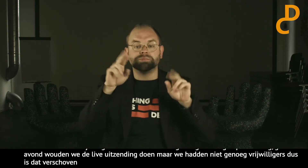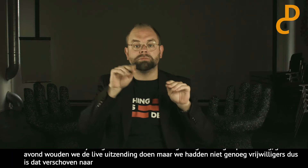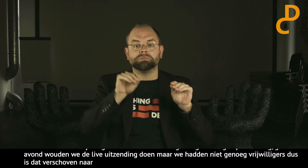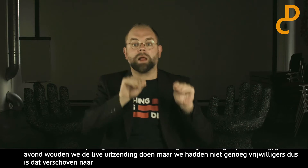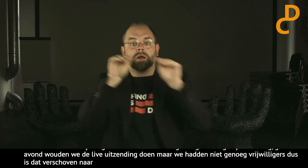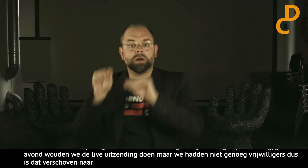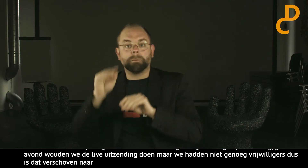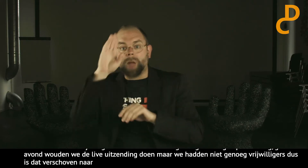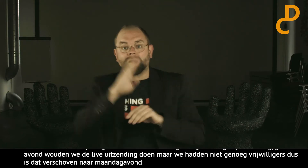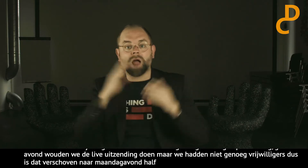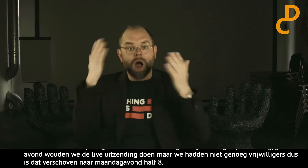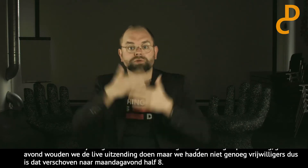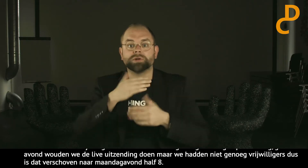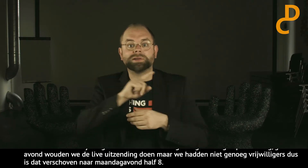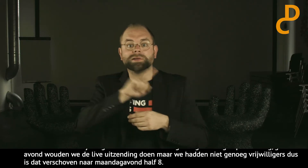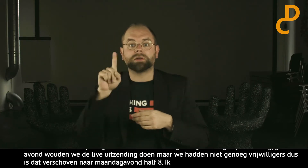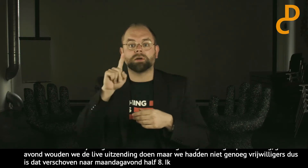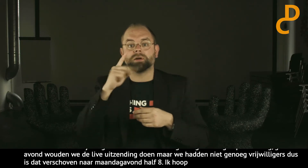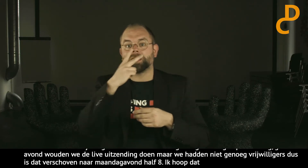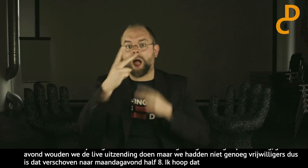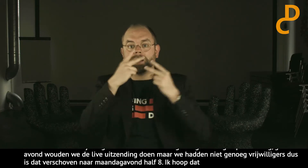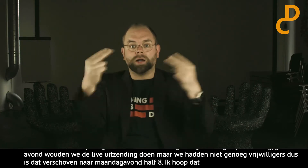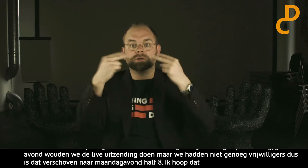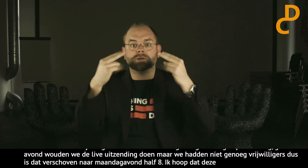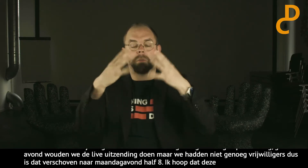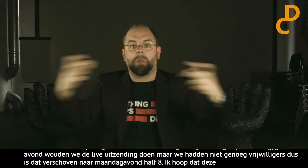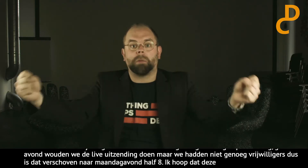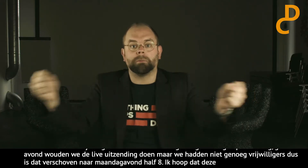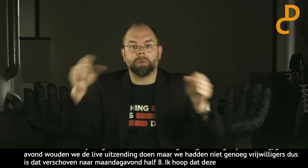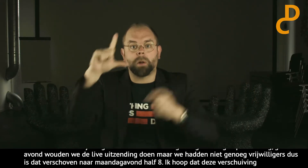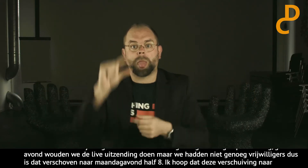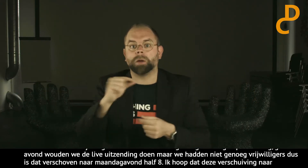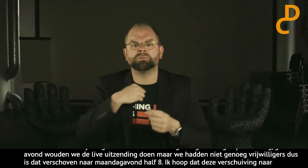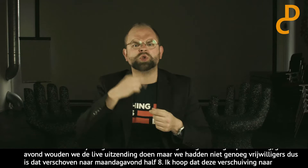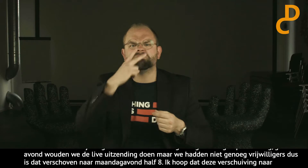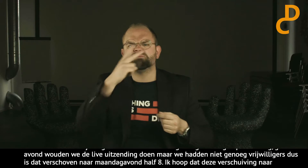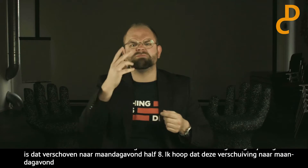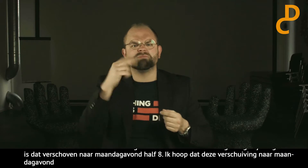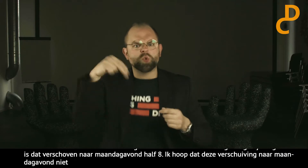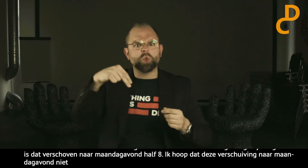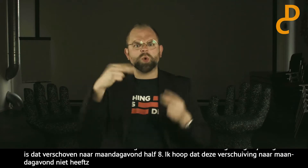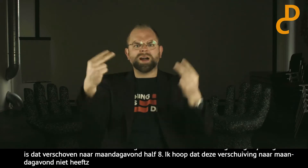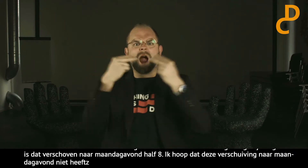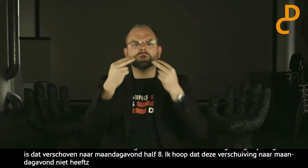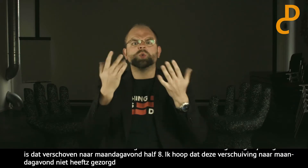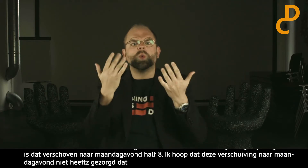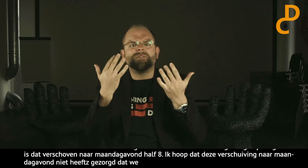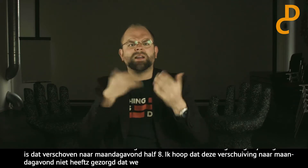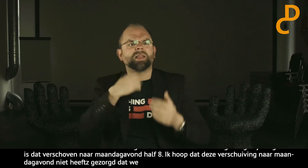En ik hoop dat deze verschuiving naar maandagavond niet heeft gezorgd dat we allemaal kijkers hebben verloren. Dus ik ben wel benieuwd hoeveel kijkers we eigenlijk